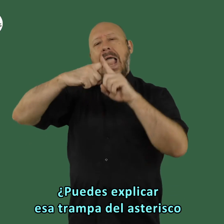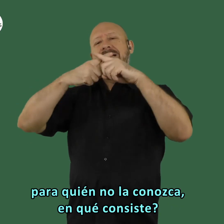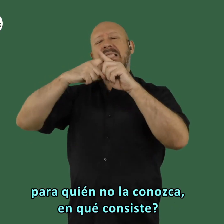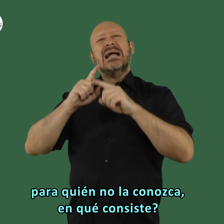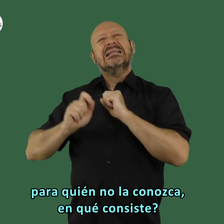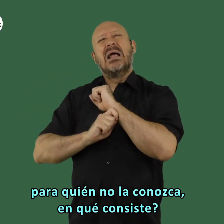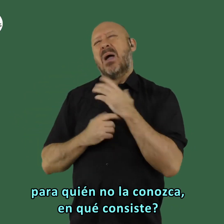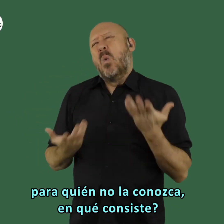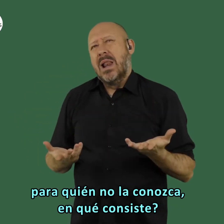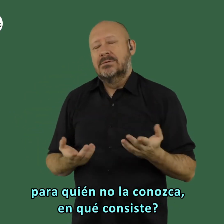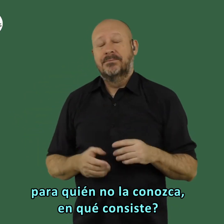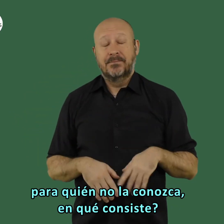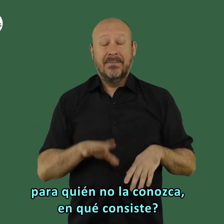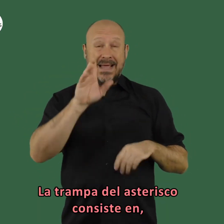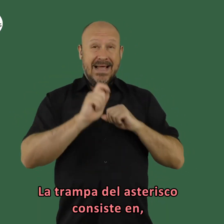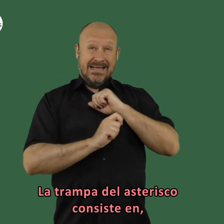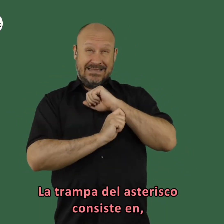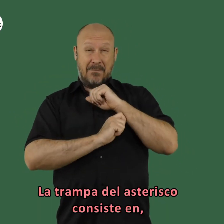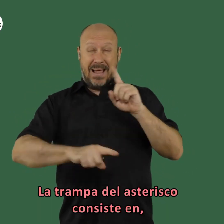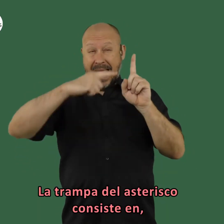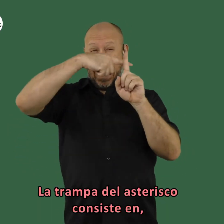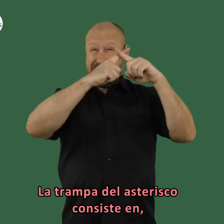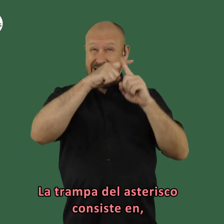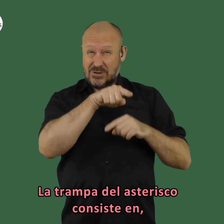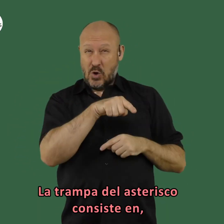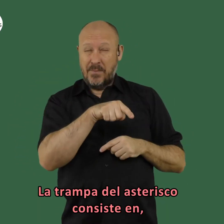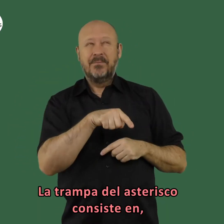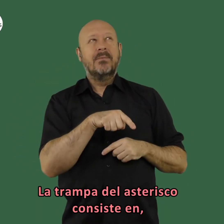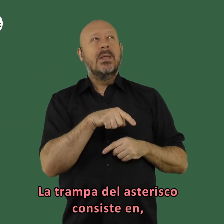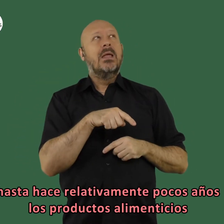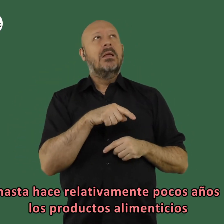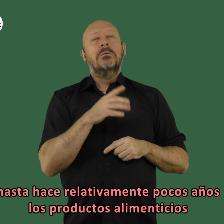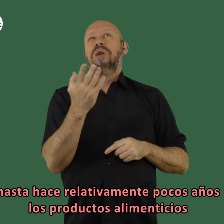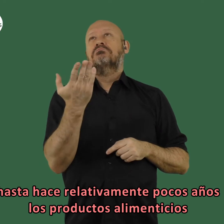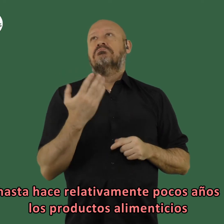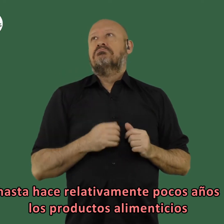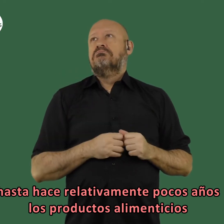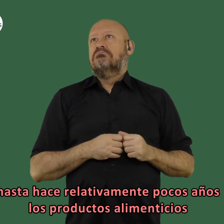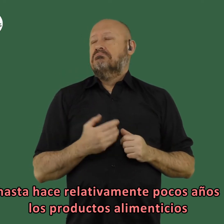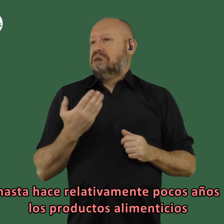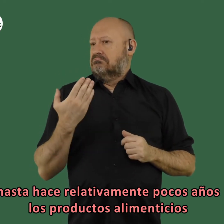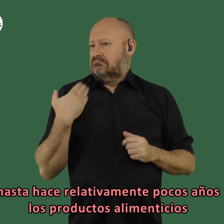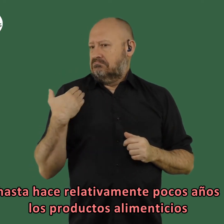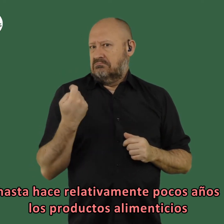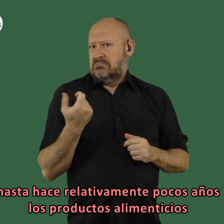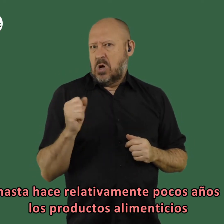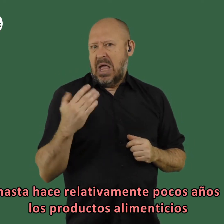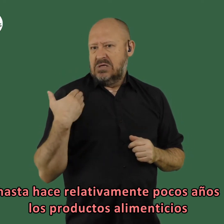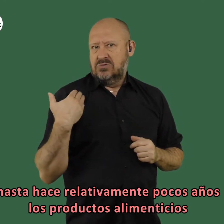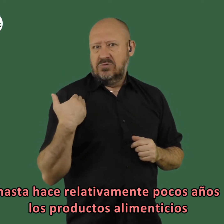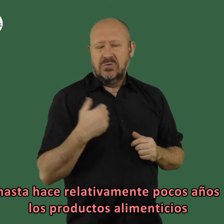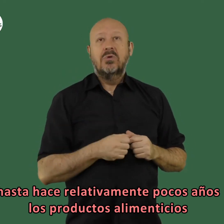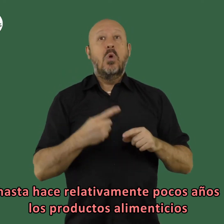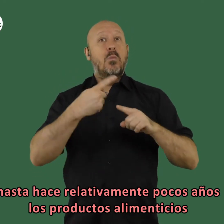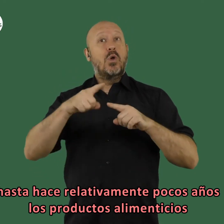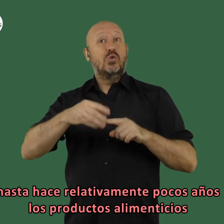asterisco para que no la conozca en qué consiste la trampa del asterisco consiste en hasta hace relativamente